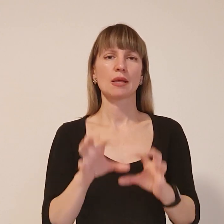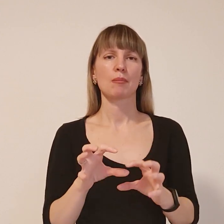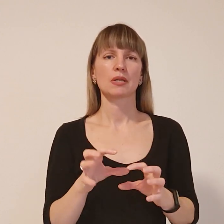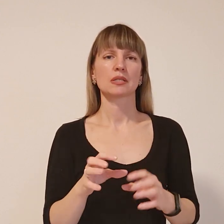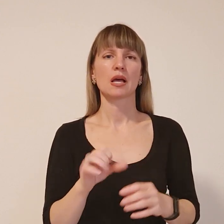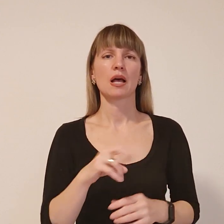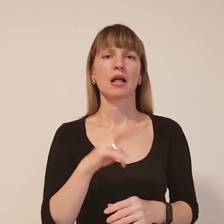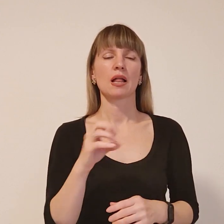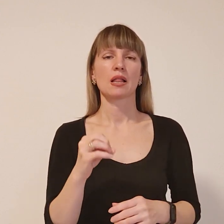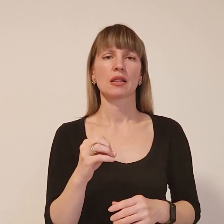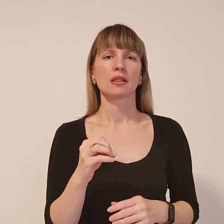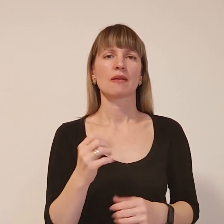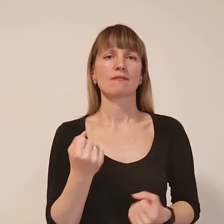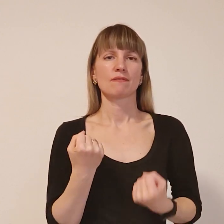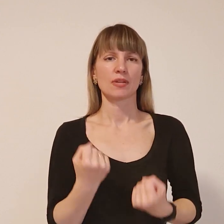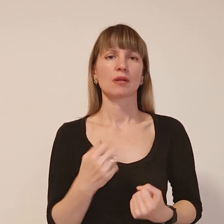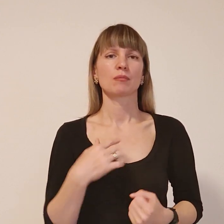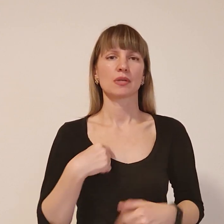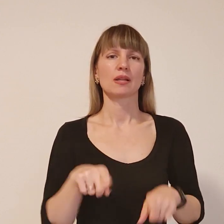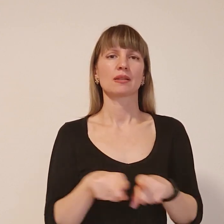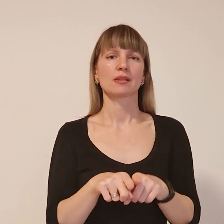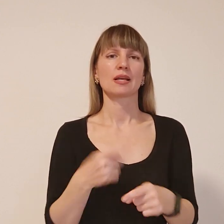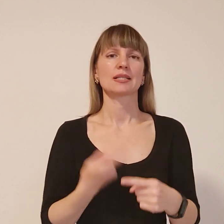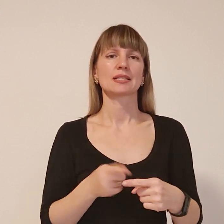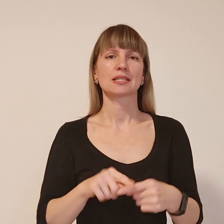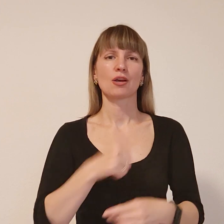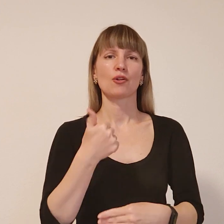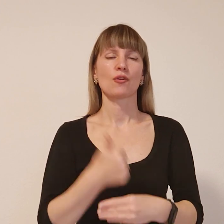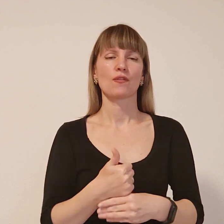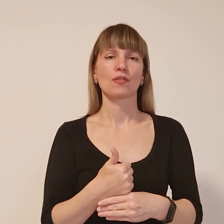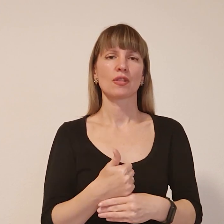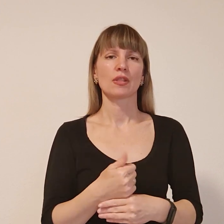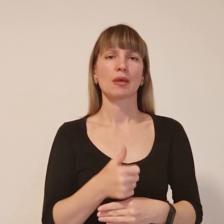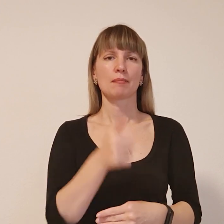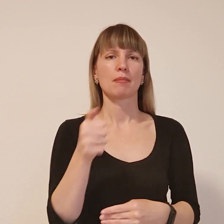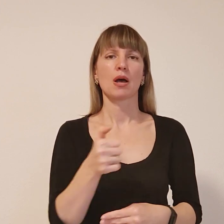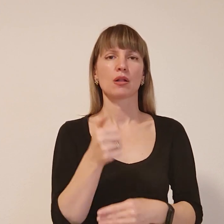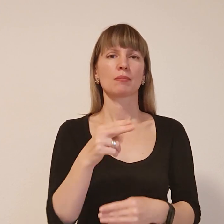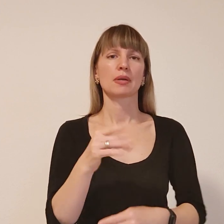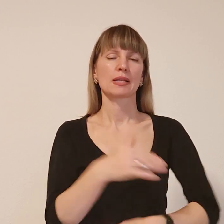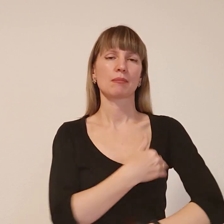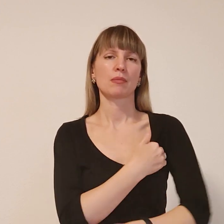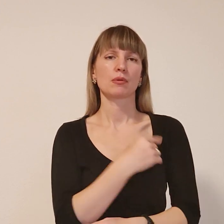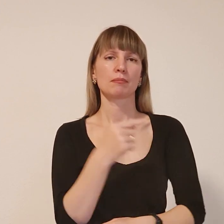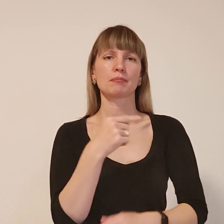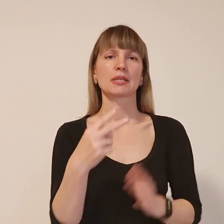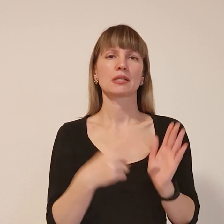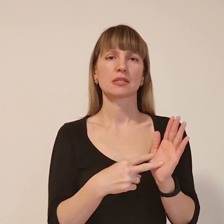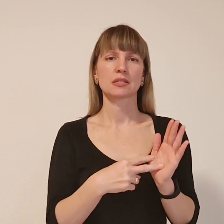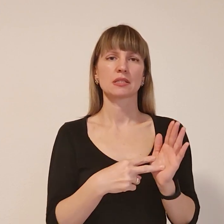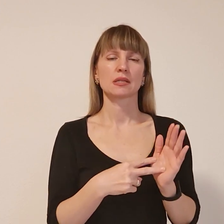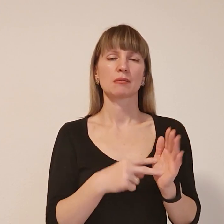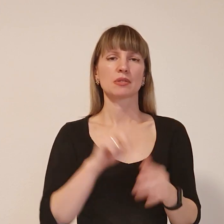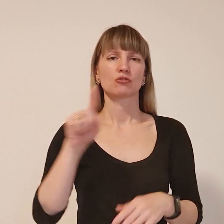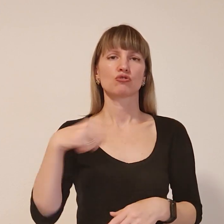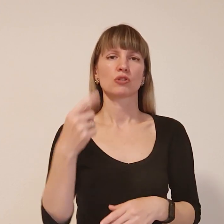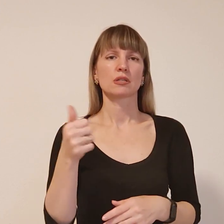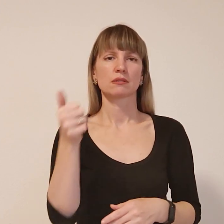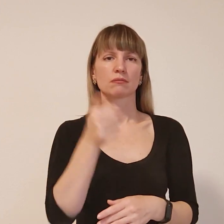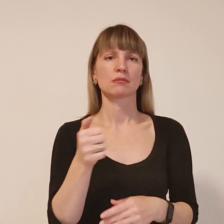але вони витримали. І я також. Це головне. Ось цими балончиками при температурі повітря мінус сім за годину замалювала букву «З»